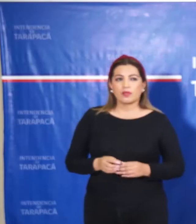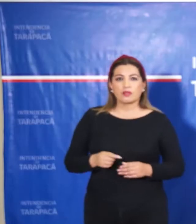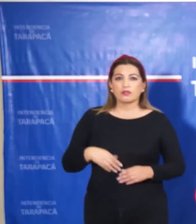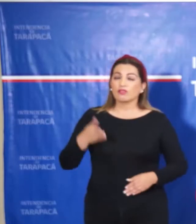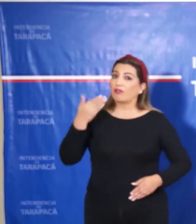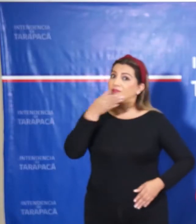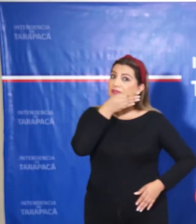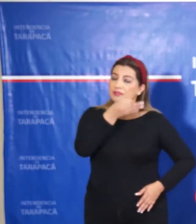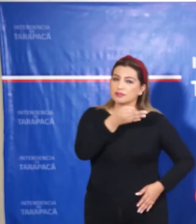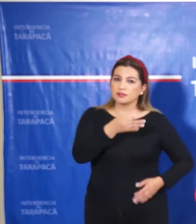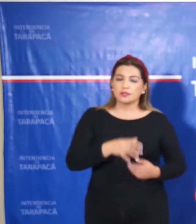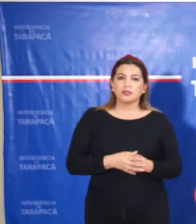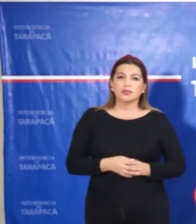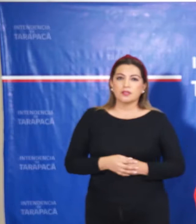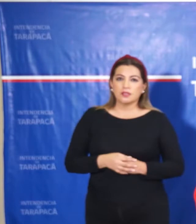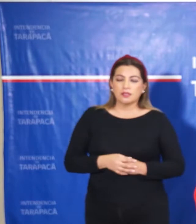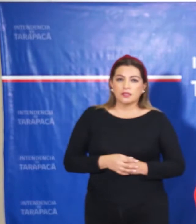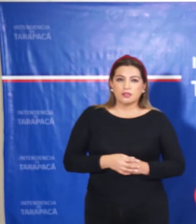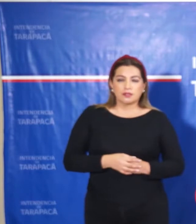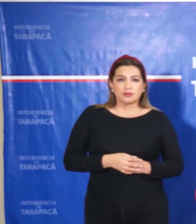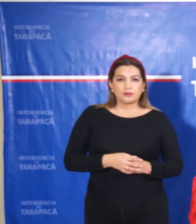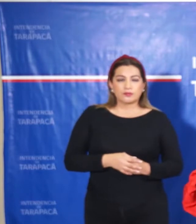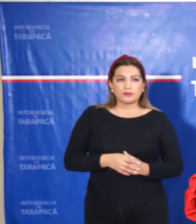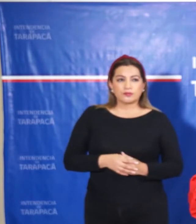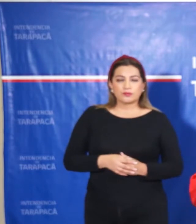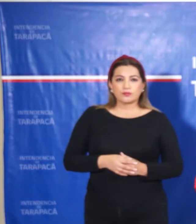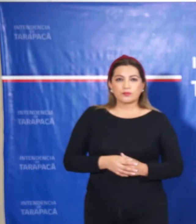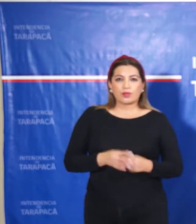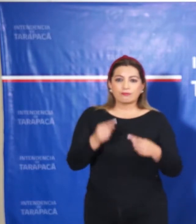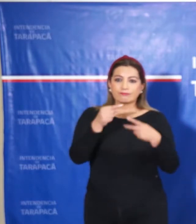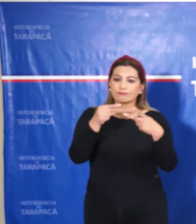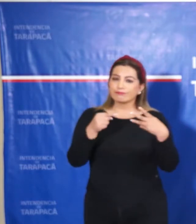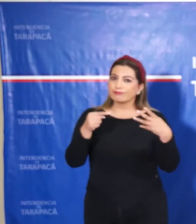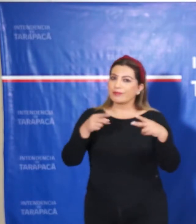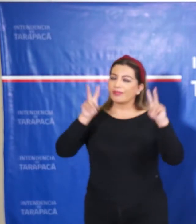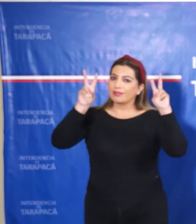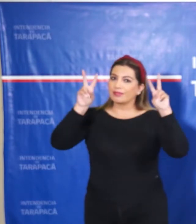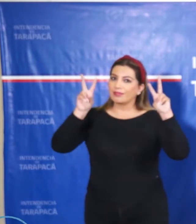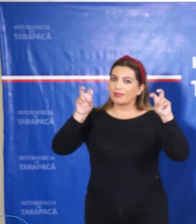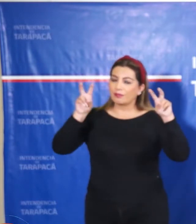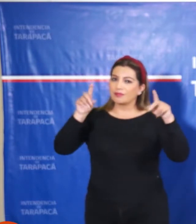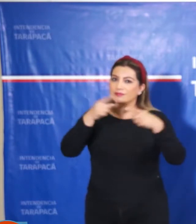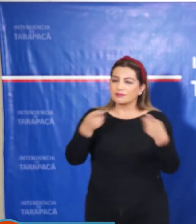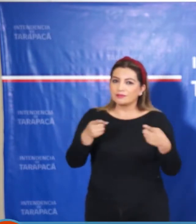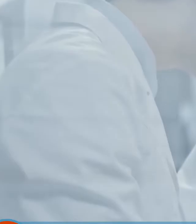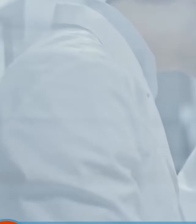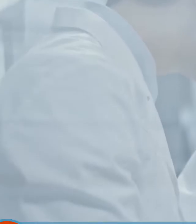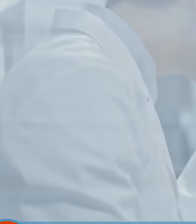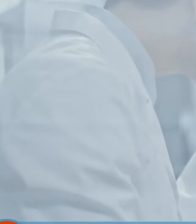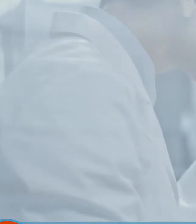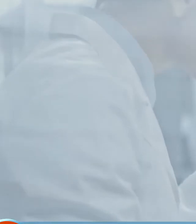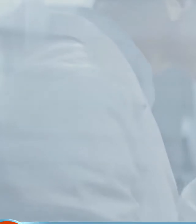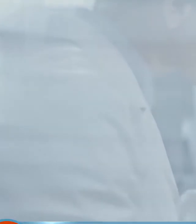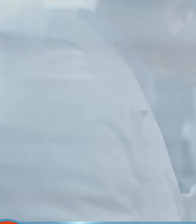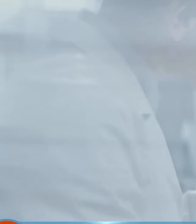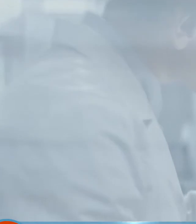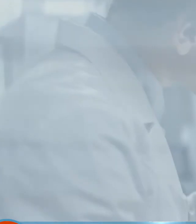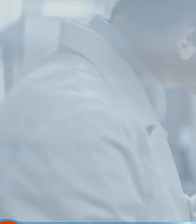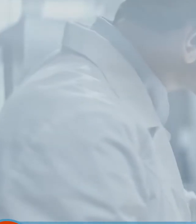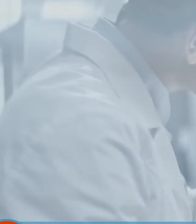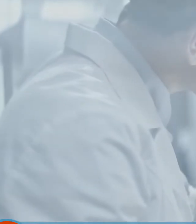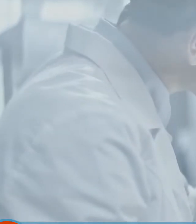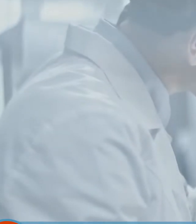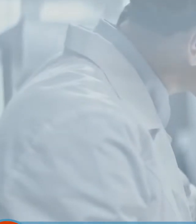como el Ceremi de Salud Manuel Fernández deberán hacer una cuarentena preventiva a la espera de los resultados del examen PCR